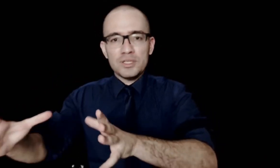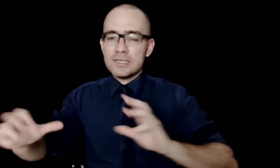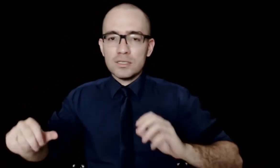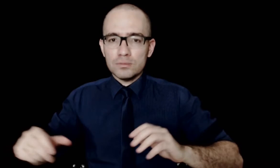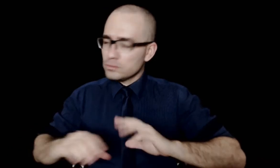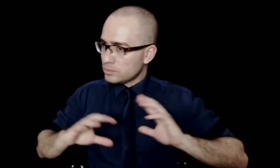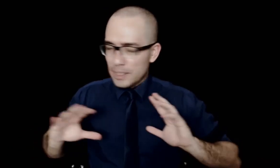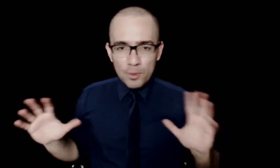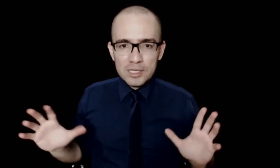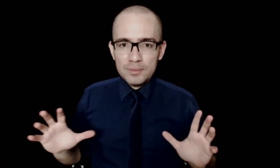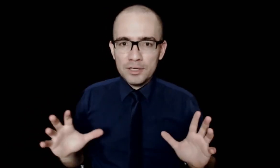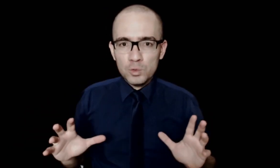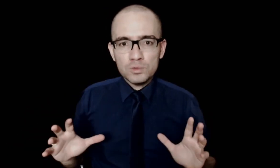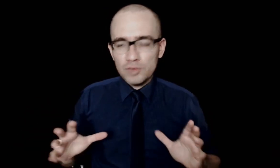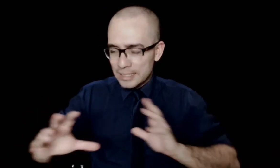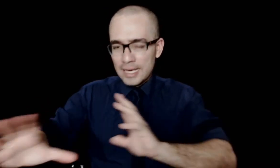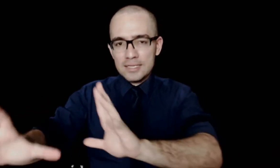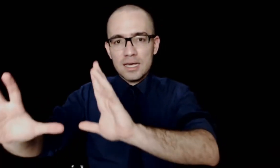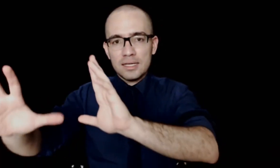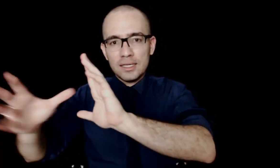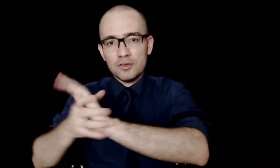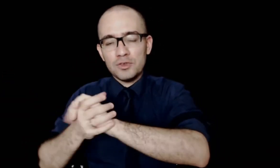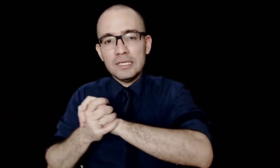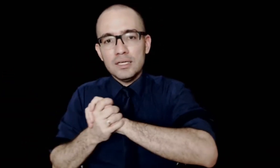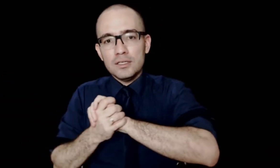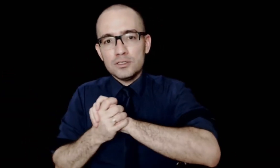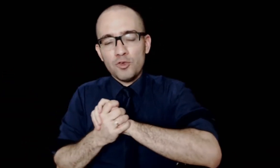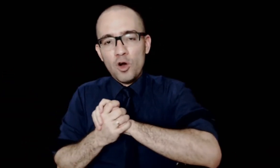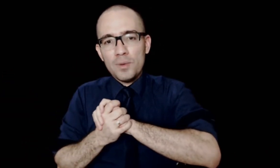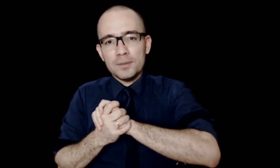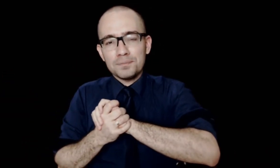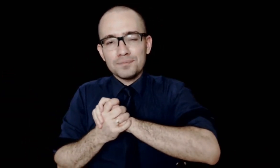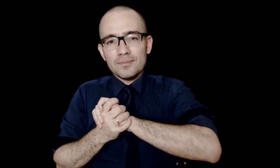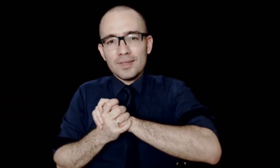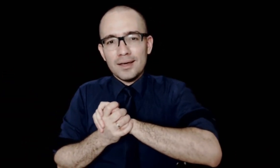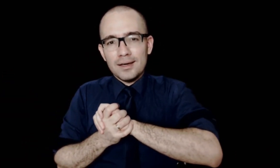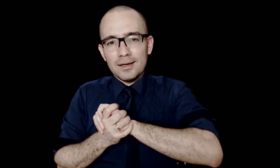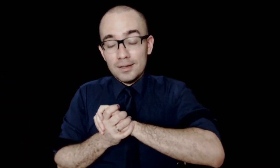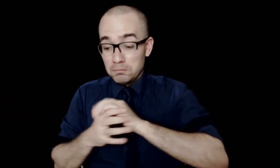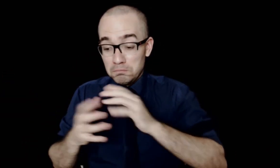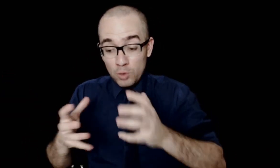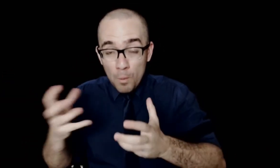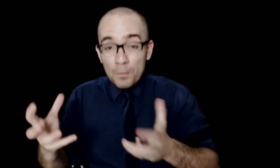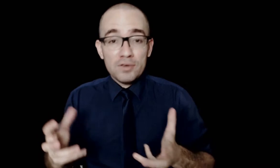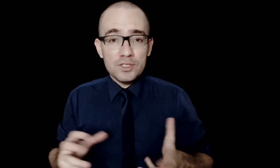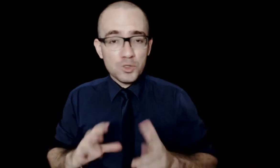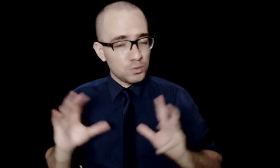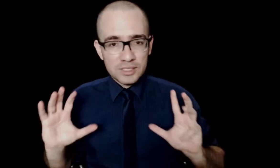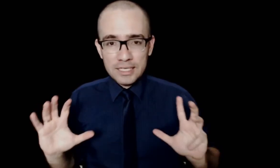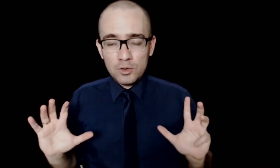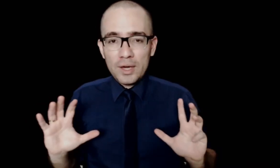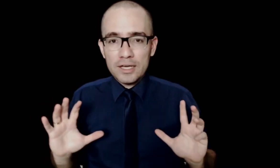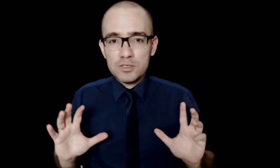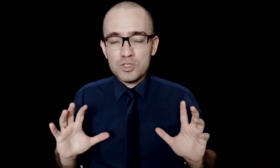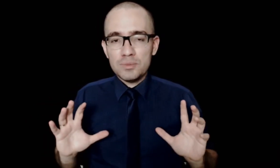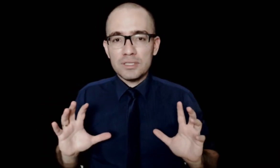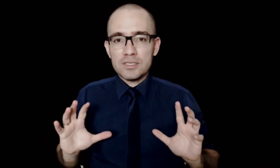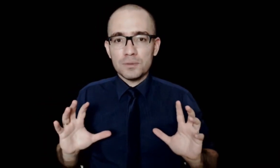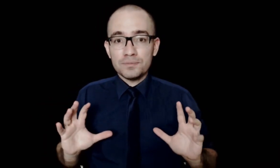limitação. Não tem problema nenhum. Vai realizar a tarefa de forma como previsto, sem qualquer tipo de limitação.